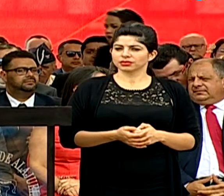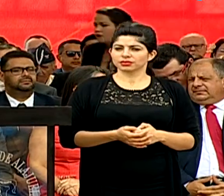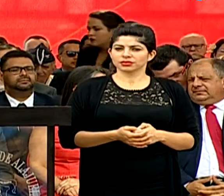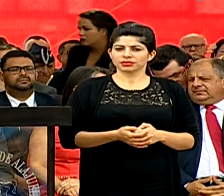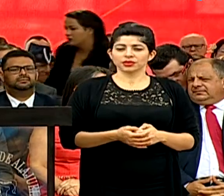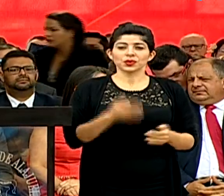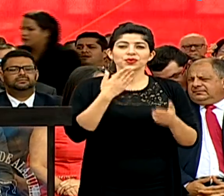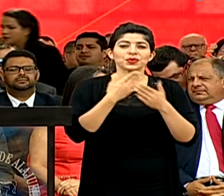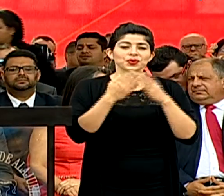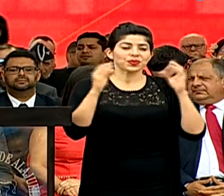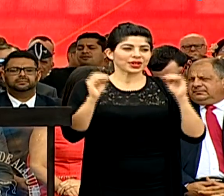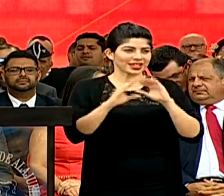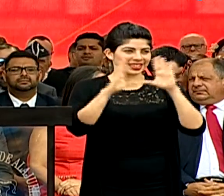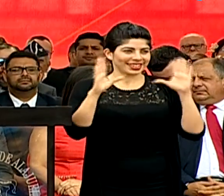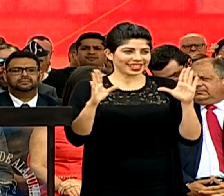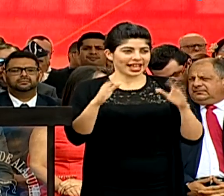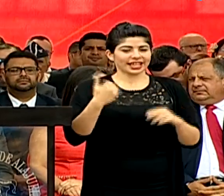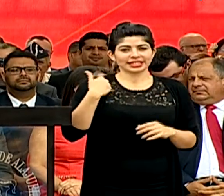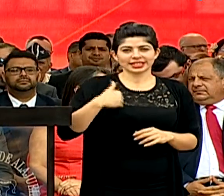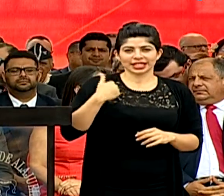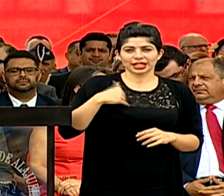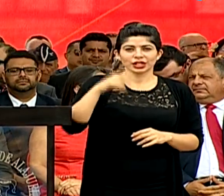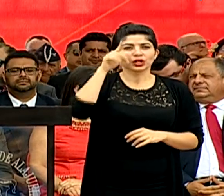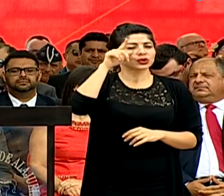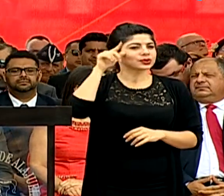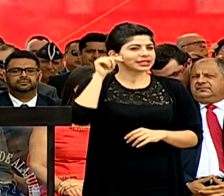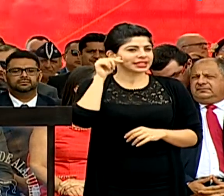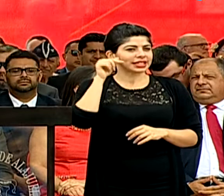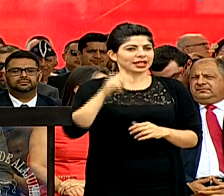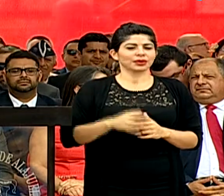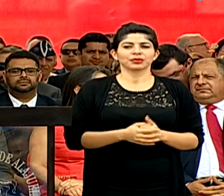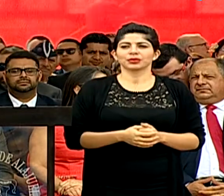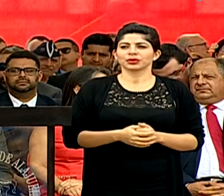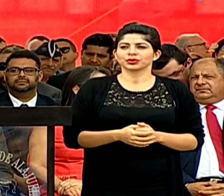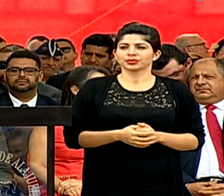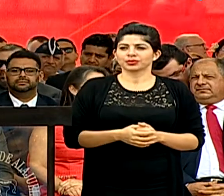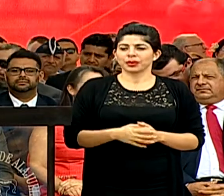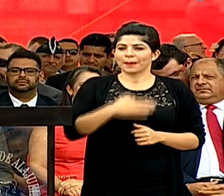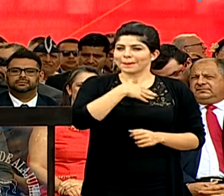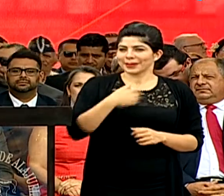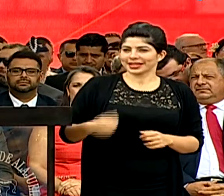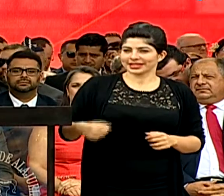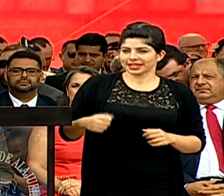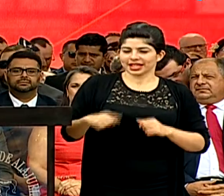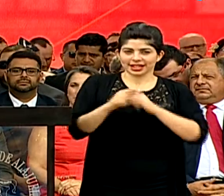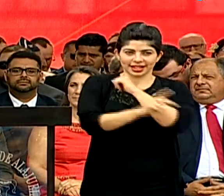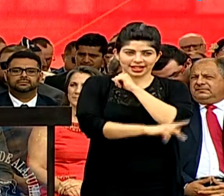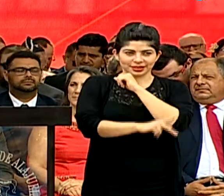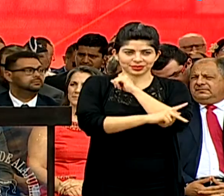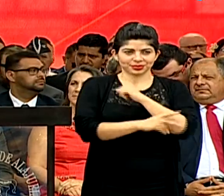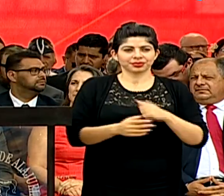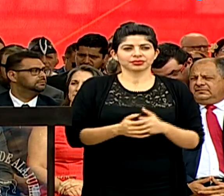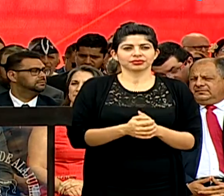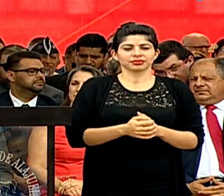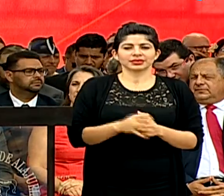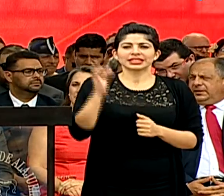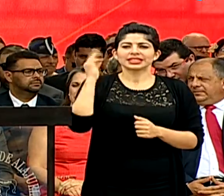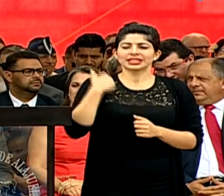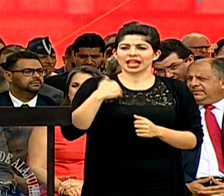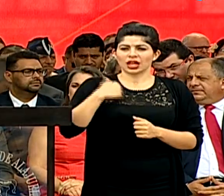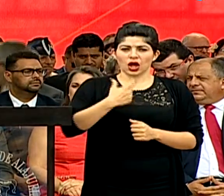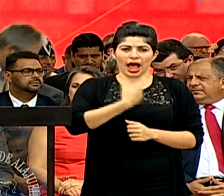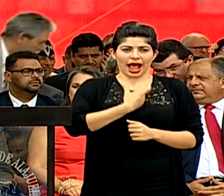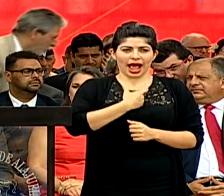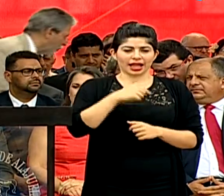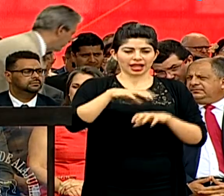Muy buenos días al señor Luis Guillermo Solís Rivera, Presidente de la República, al señor Alcalde del